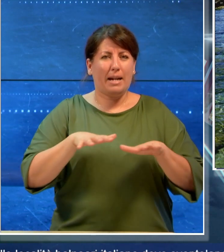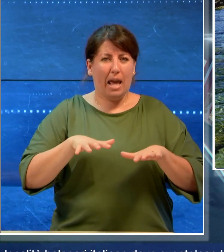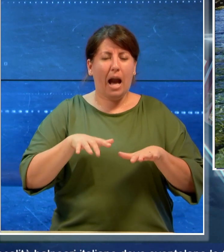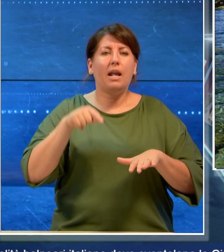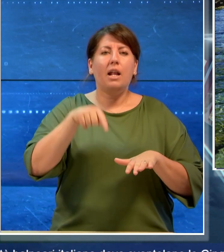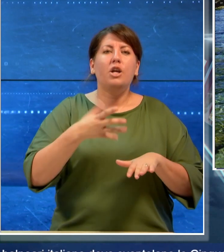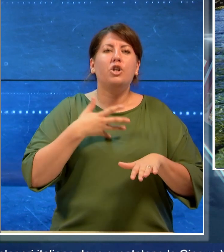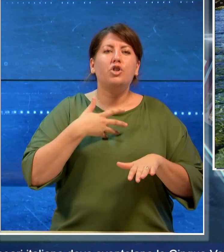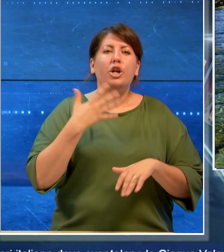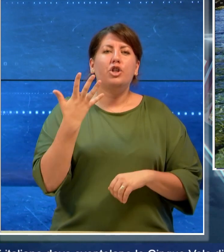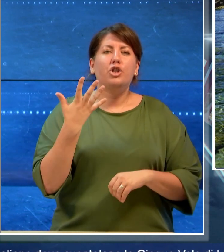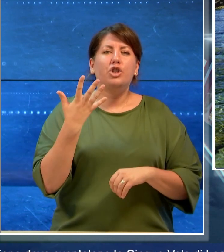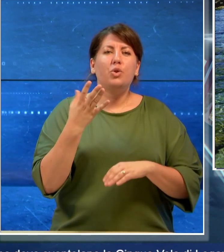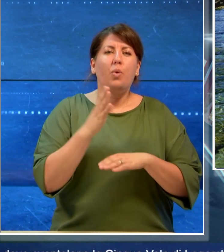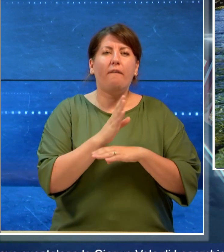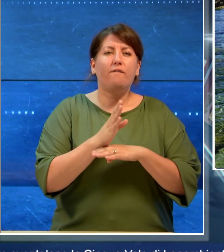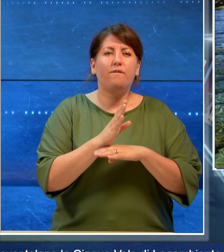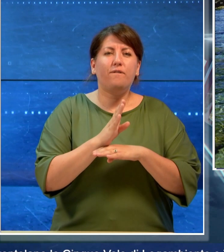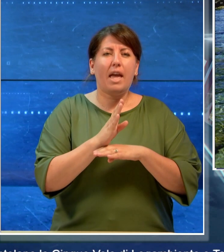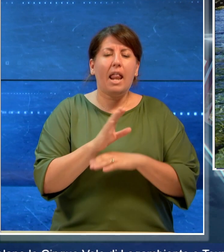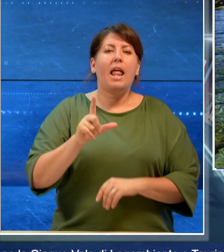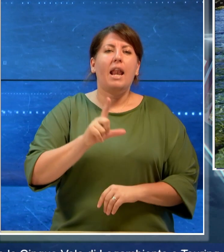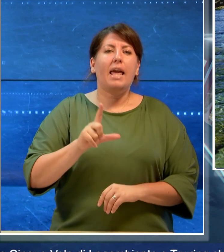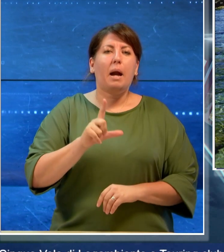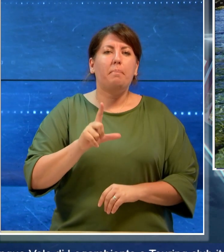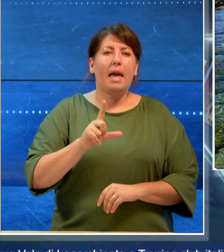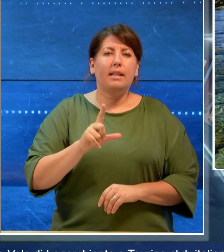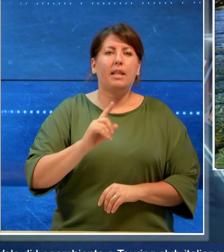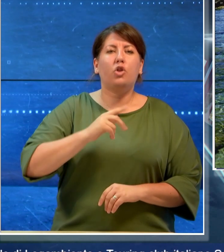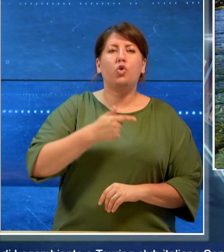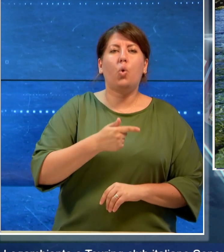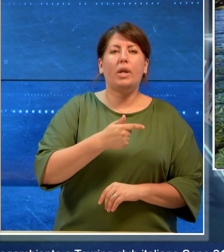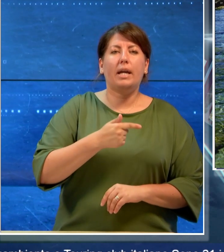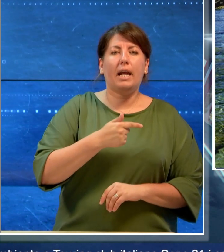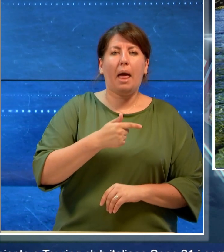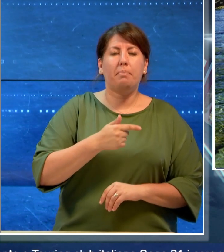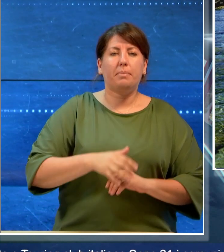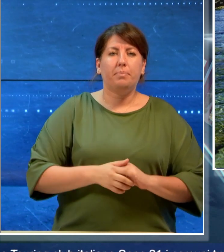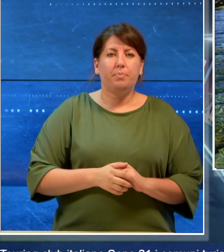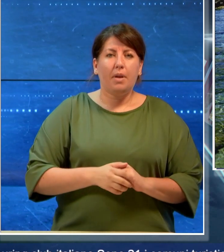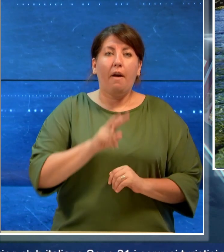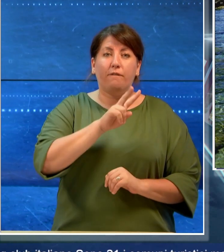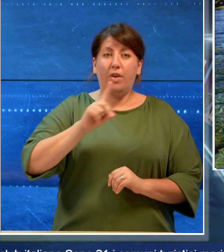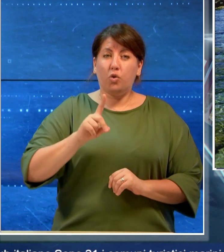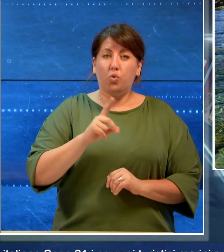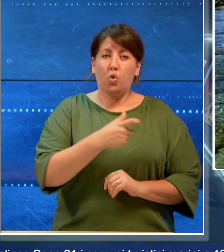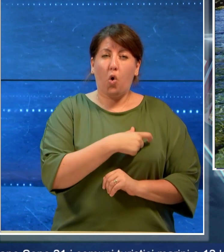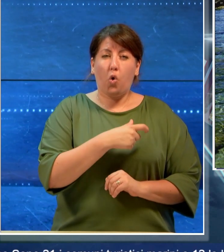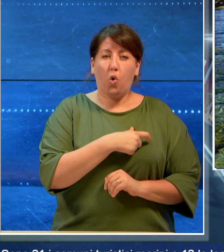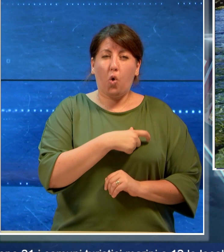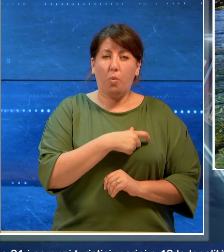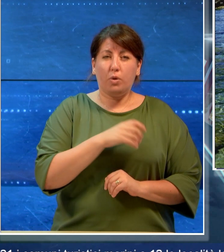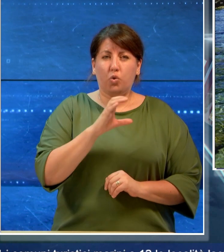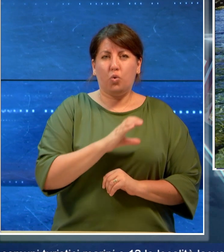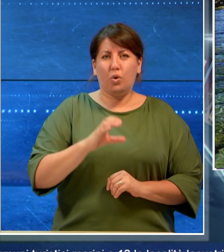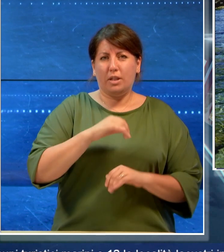Lega Ambiente e Touring Club italiano. Sono 21 i comuni turistici marini e